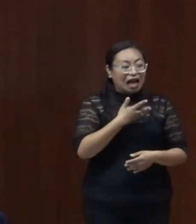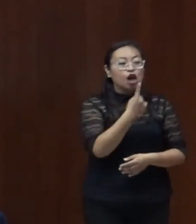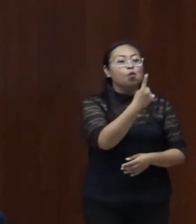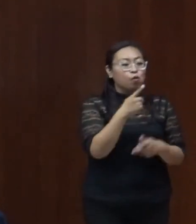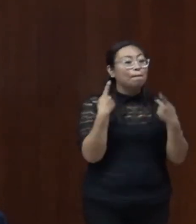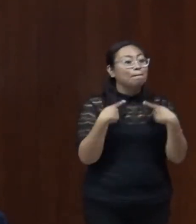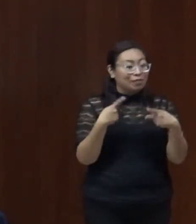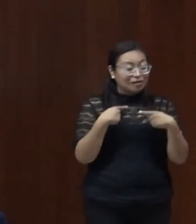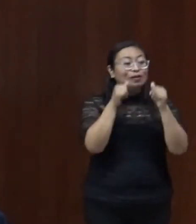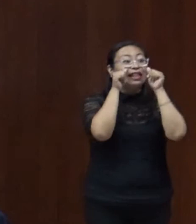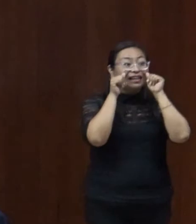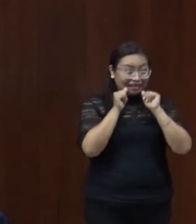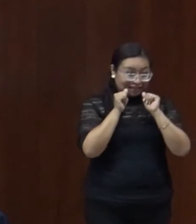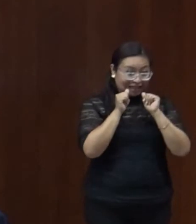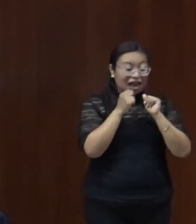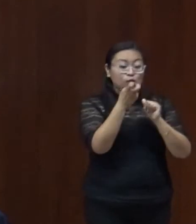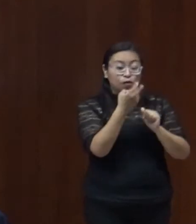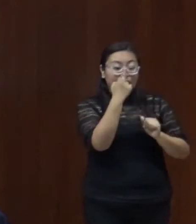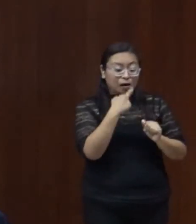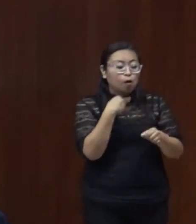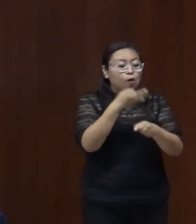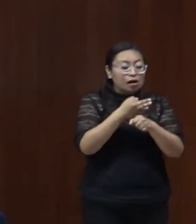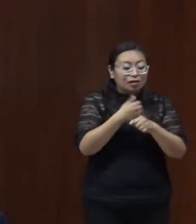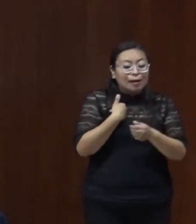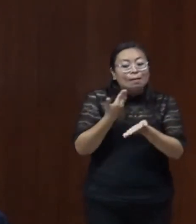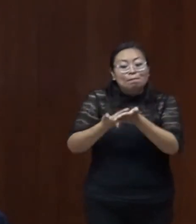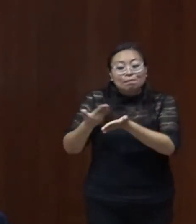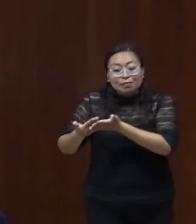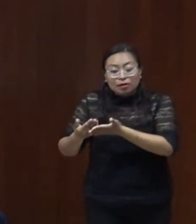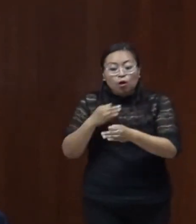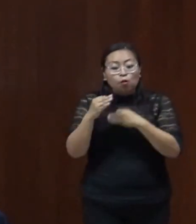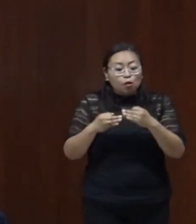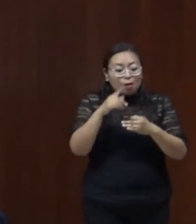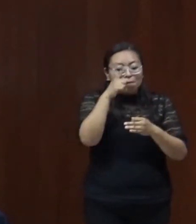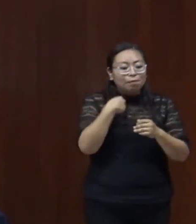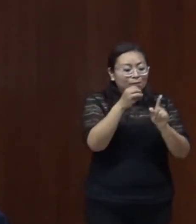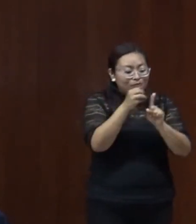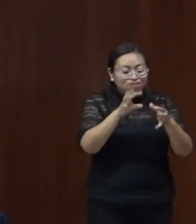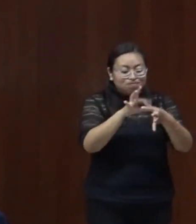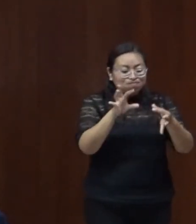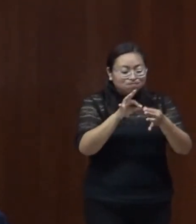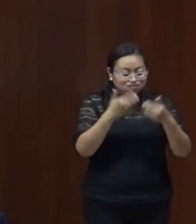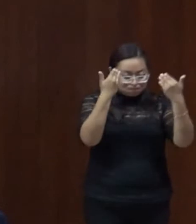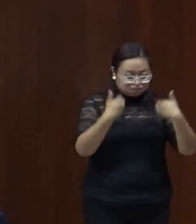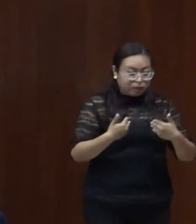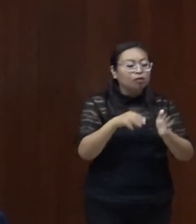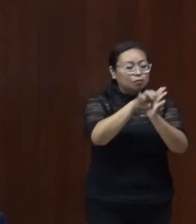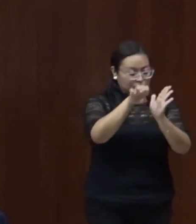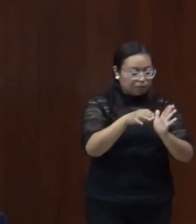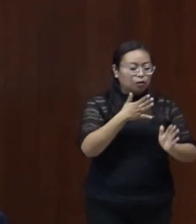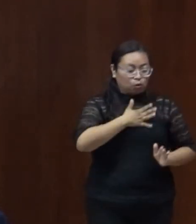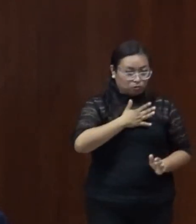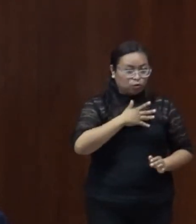ciega y en atención a esas necesidades voy a describir brevemente. Soy una mujer que mide